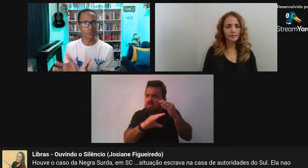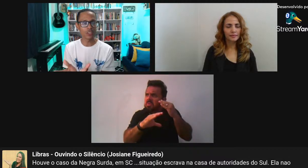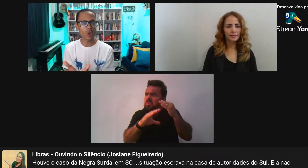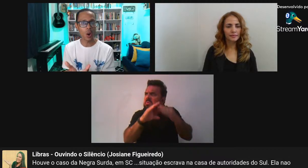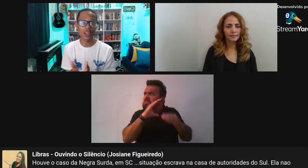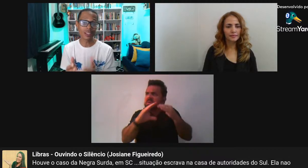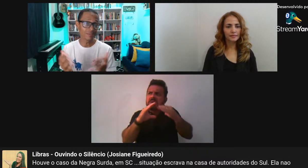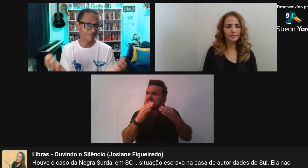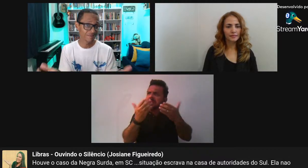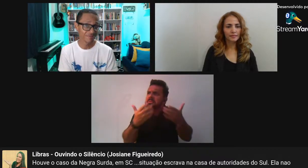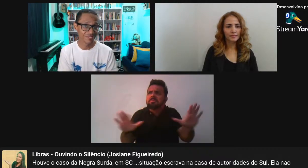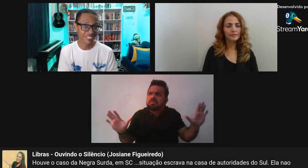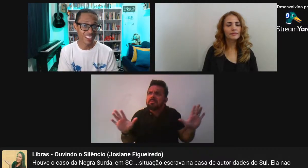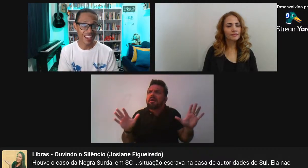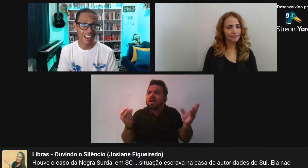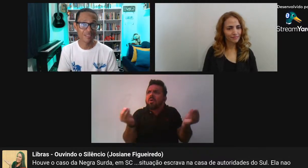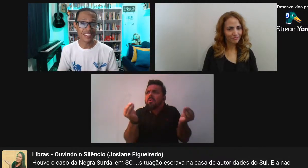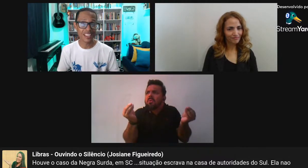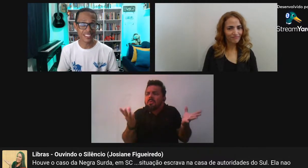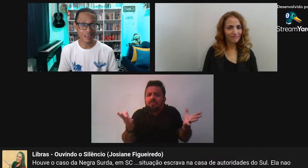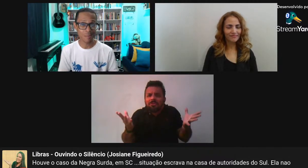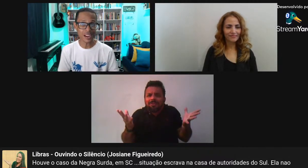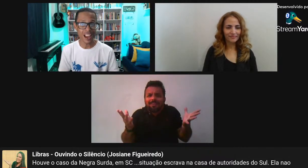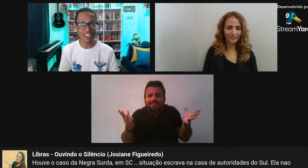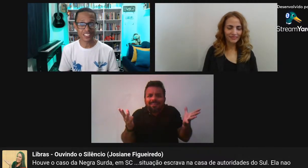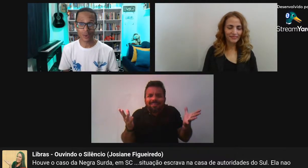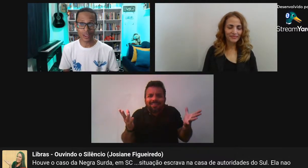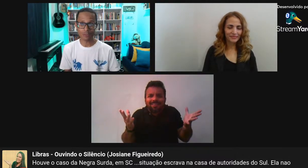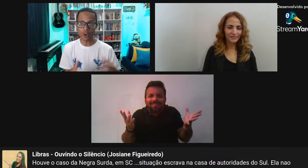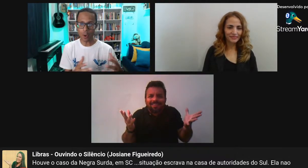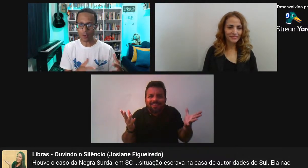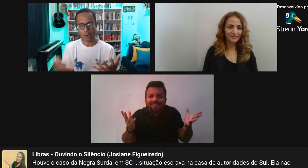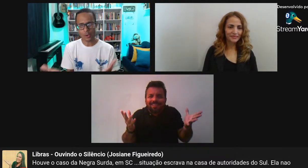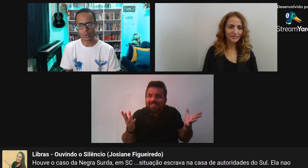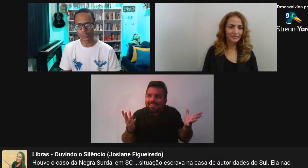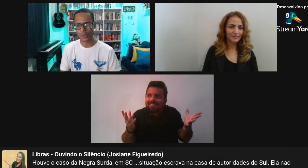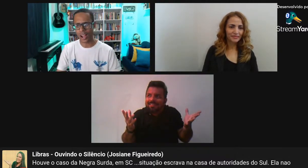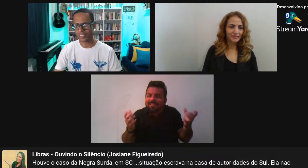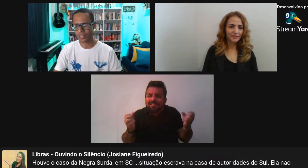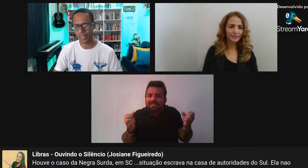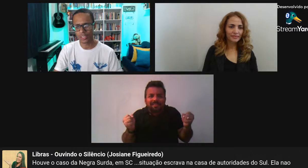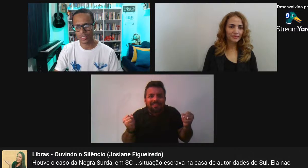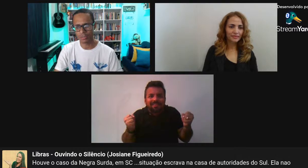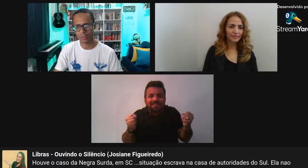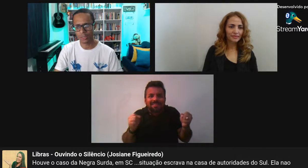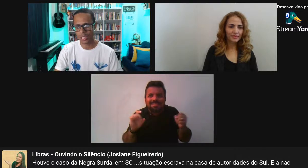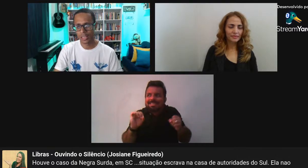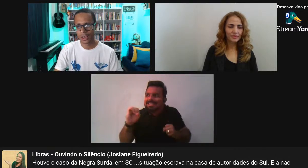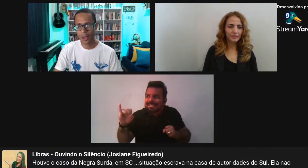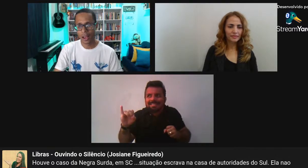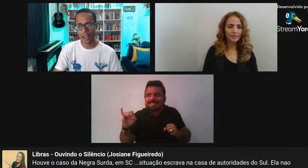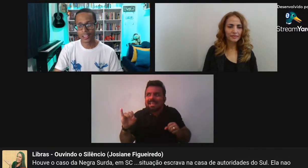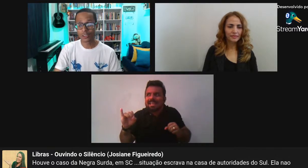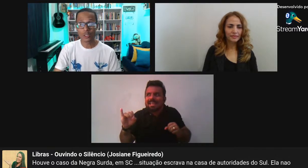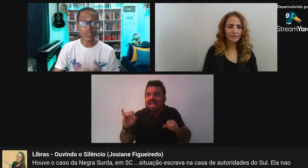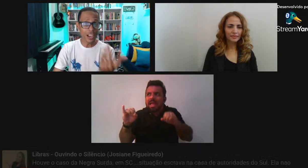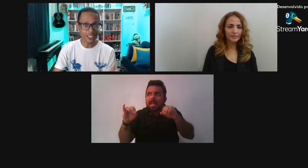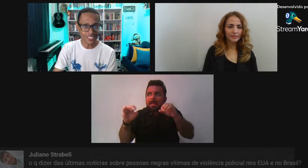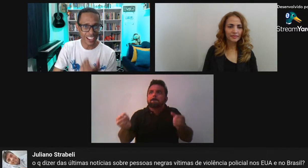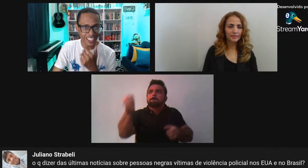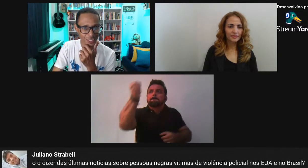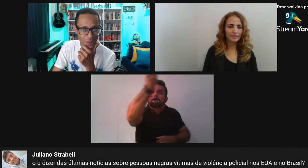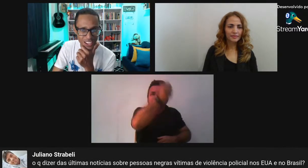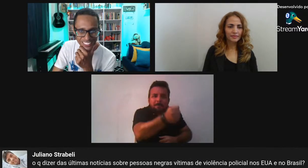colocar numa escola Ela vai ter essa liberdade Então ela ficou Foi um outro caso Também que nós tivemos Aí o